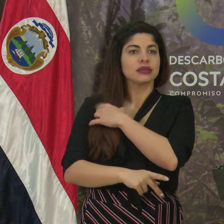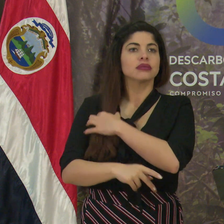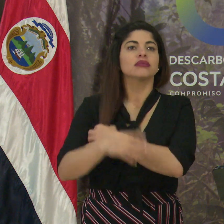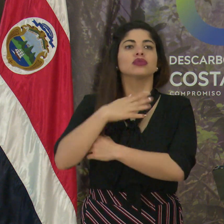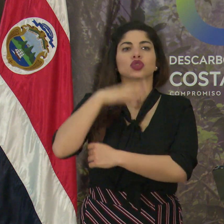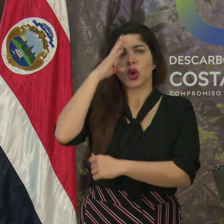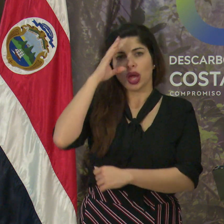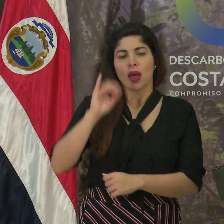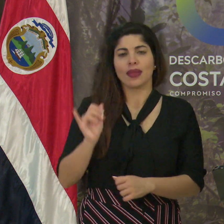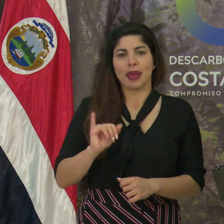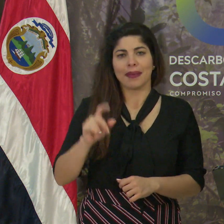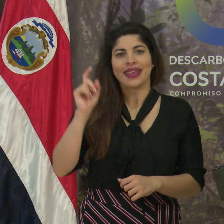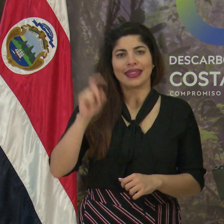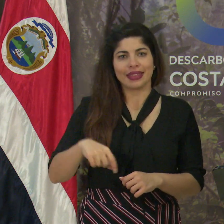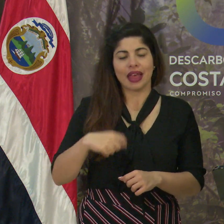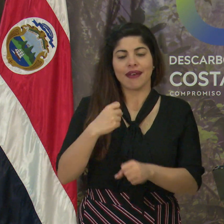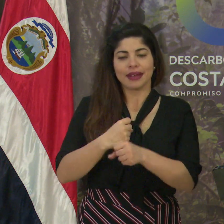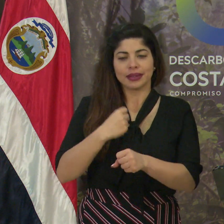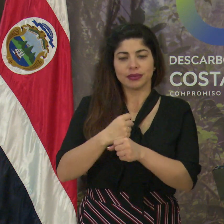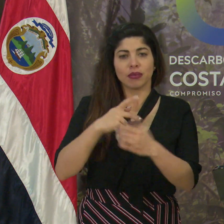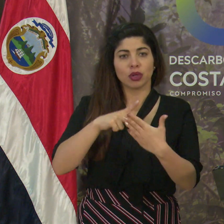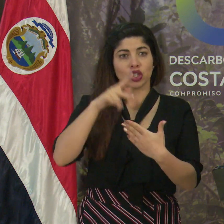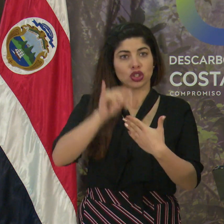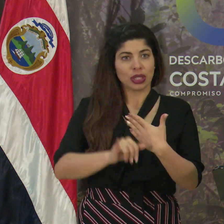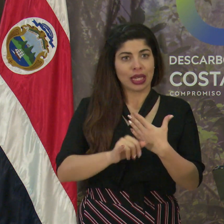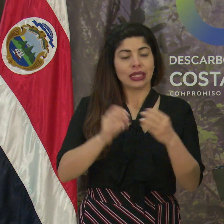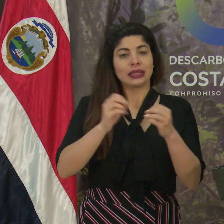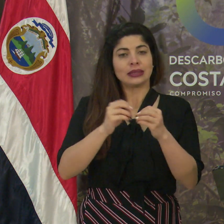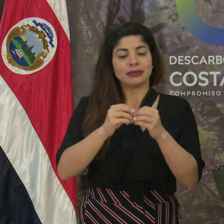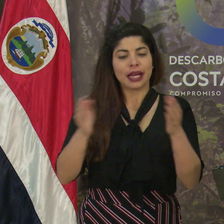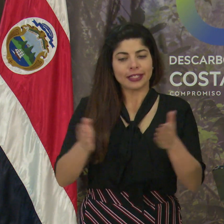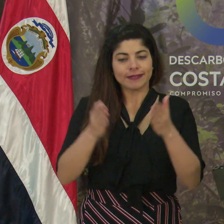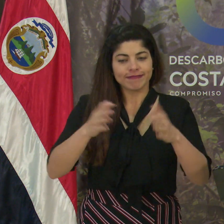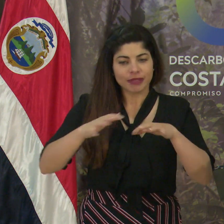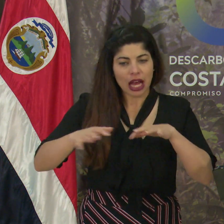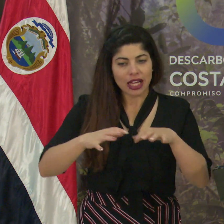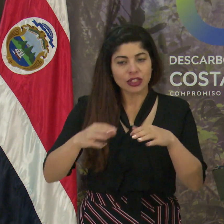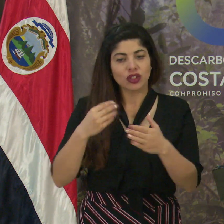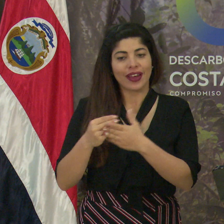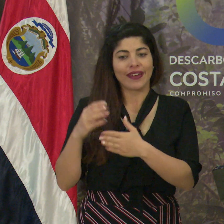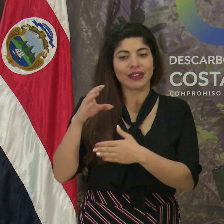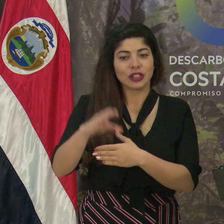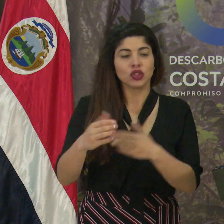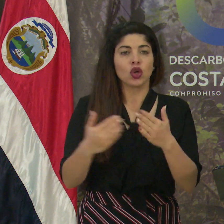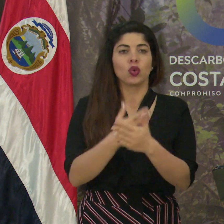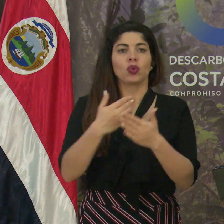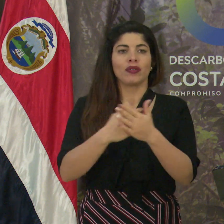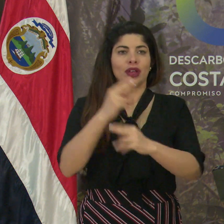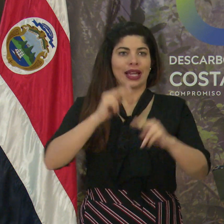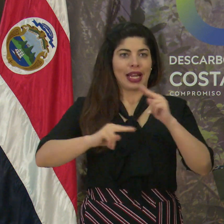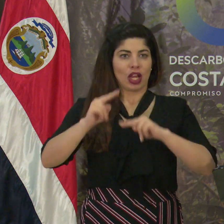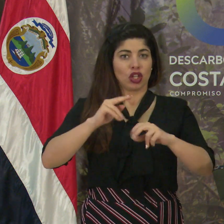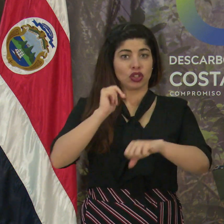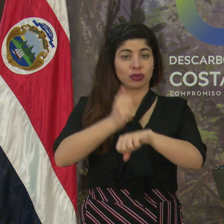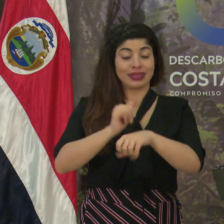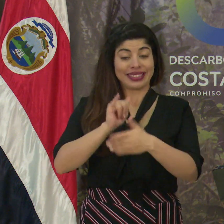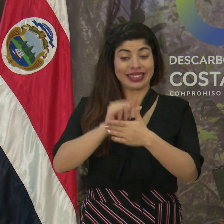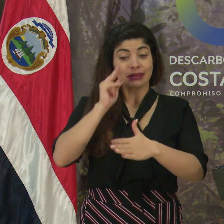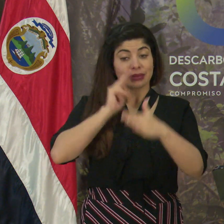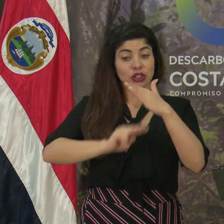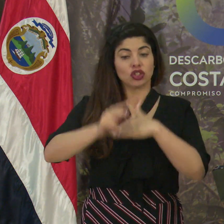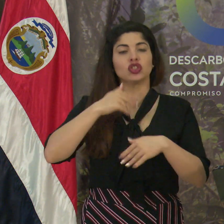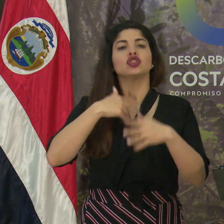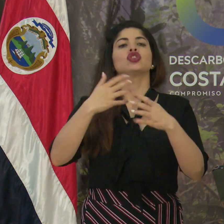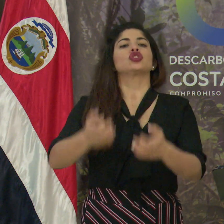Creo que también hay que gestionar proyectos, acelerar acciones, inversión y nuevos negocios y esta es una visión que